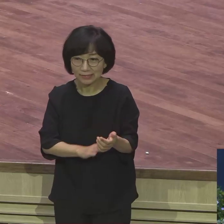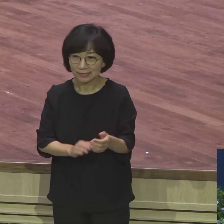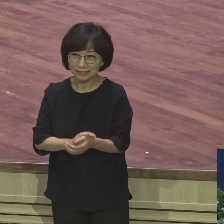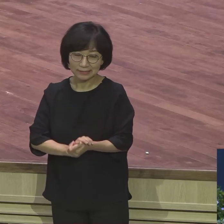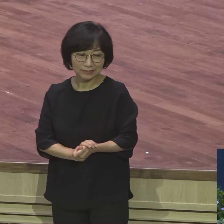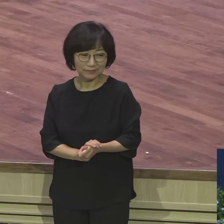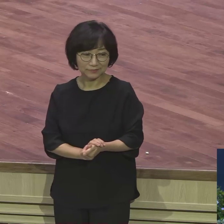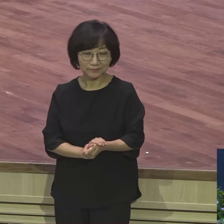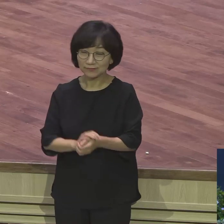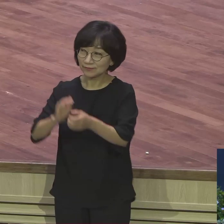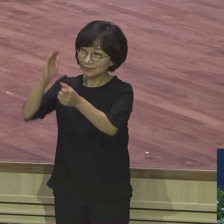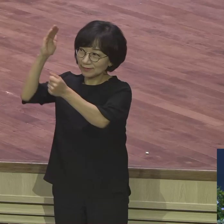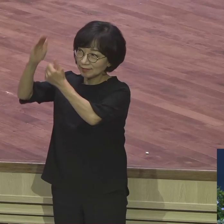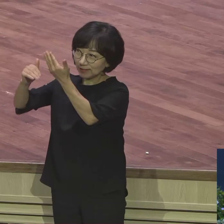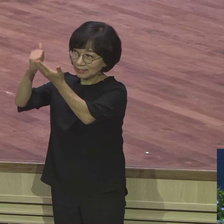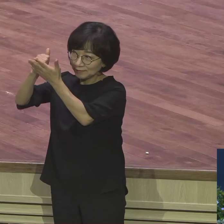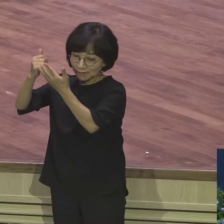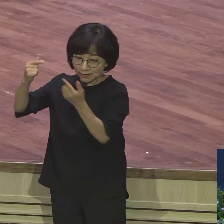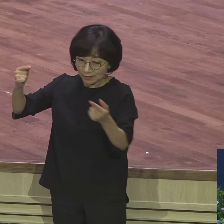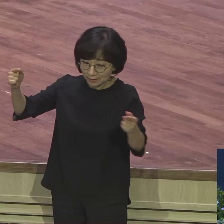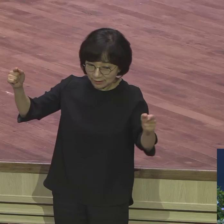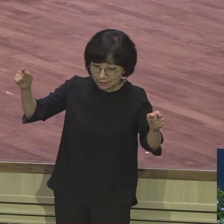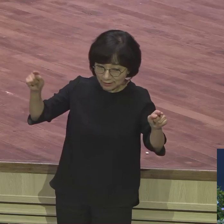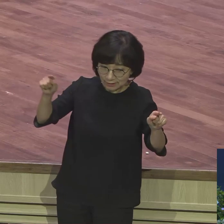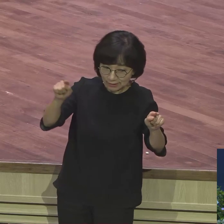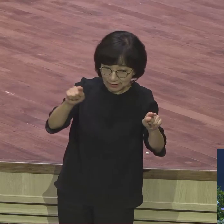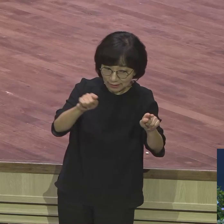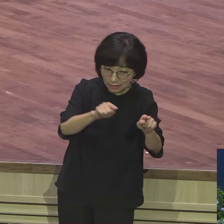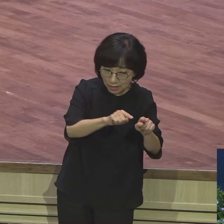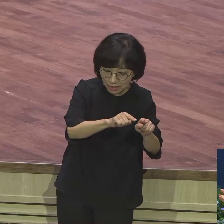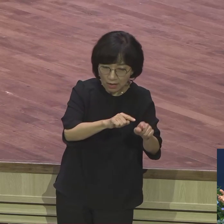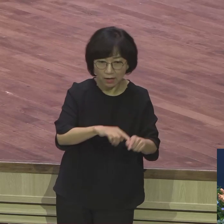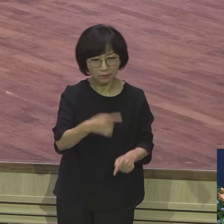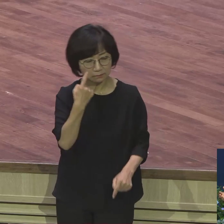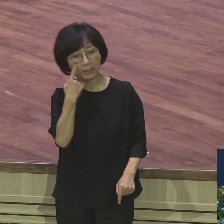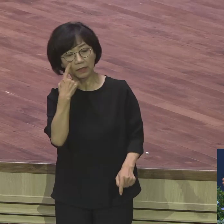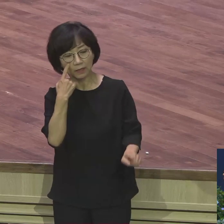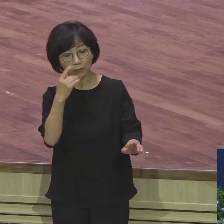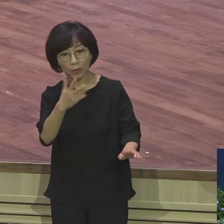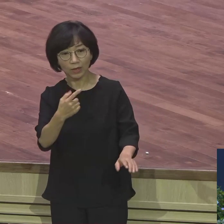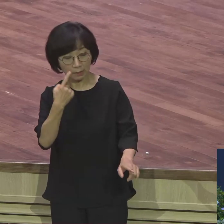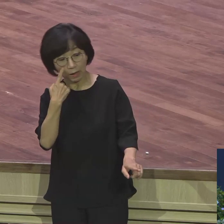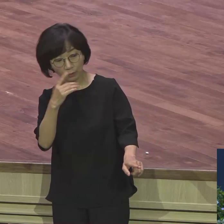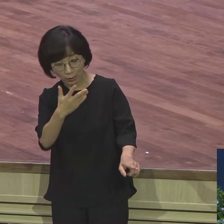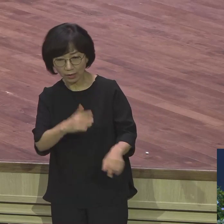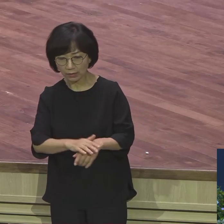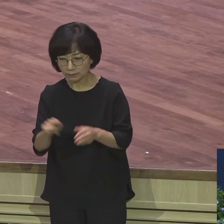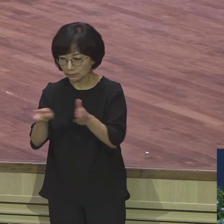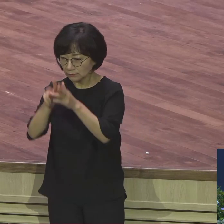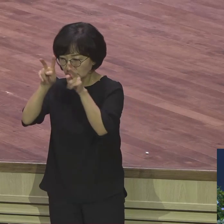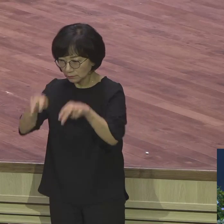형통한 삶은 외적으로 드러난다는 거예요 불신자도 불신자도 알게 된다는 거예요